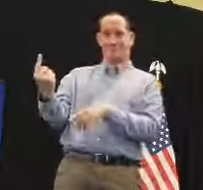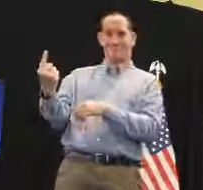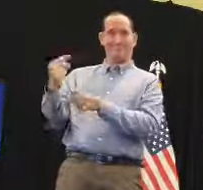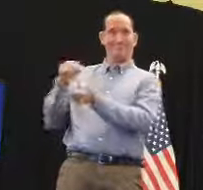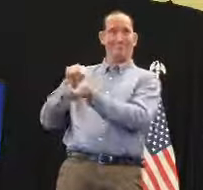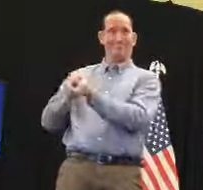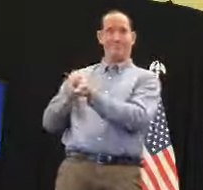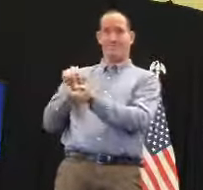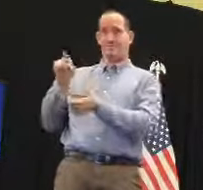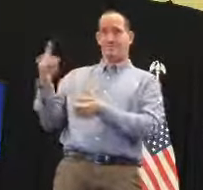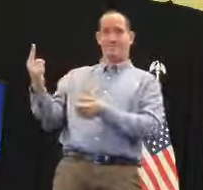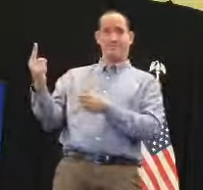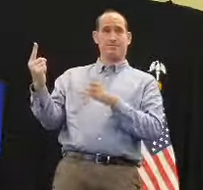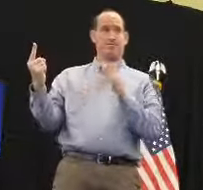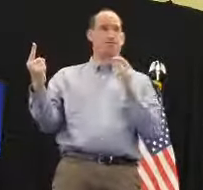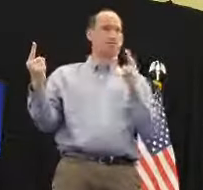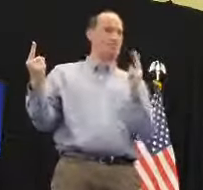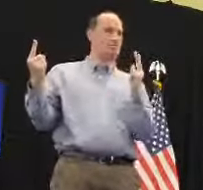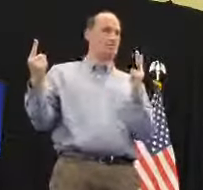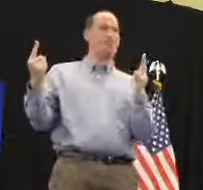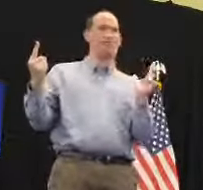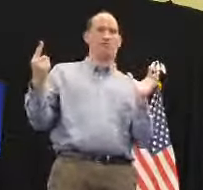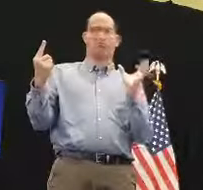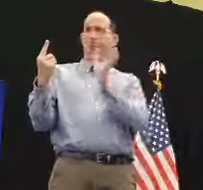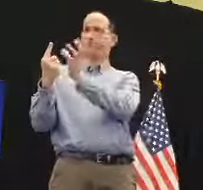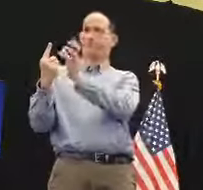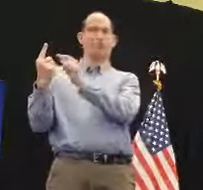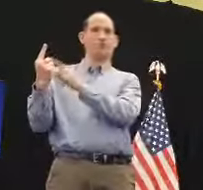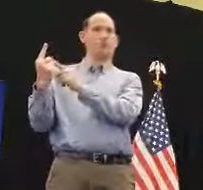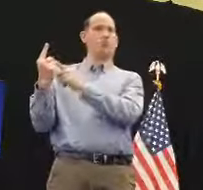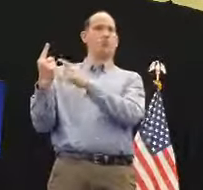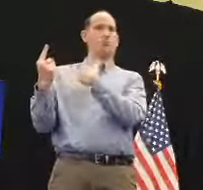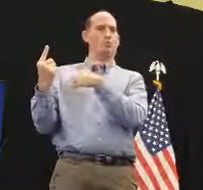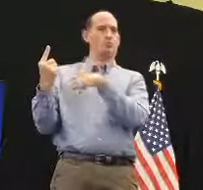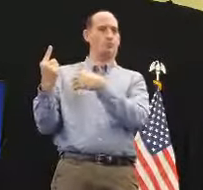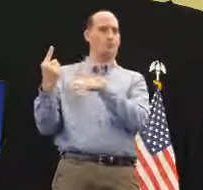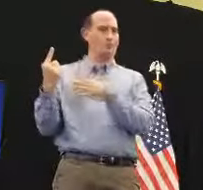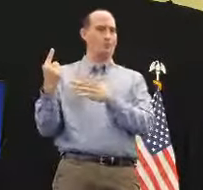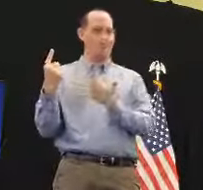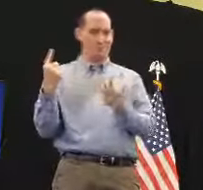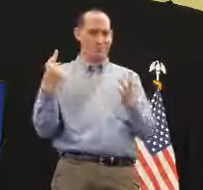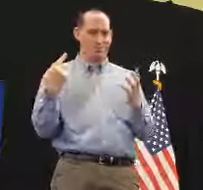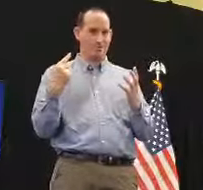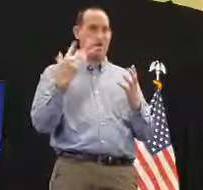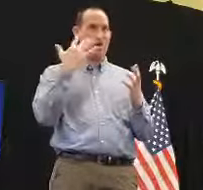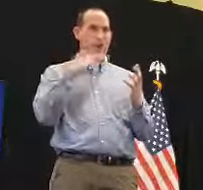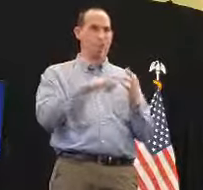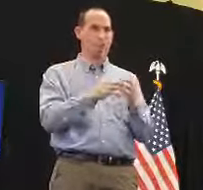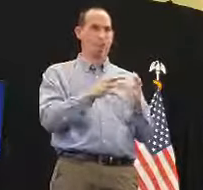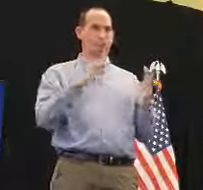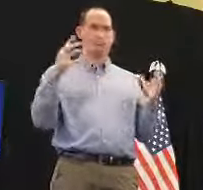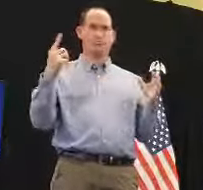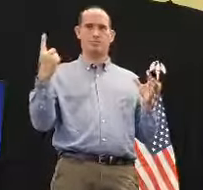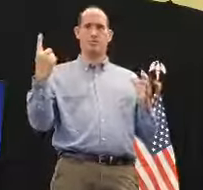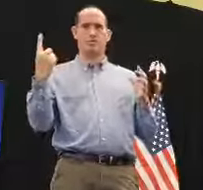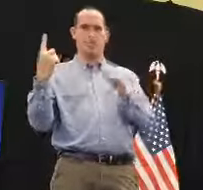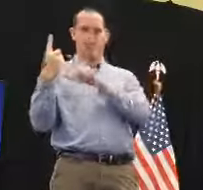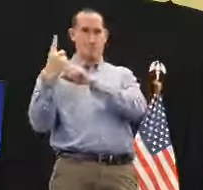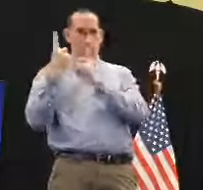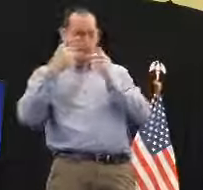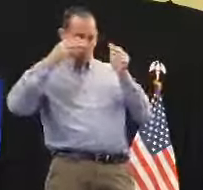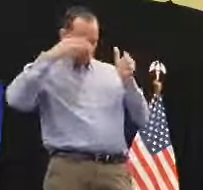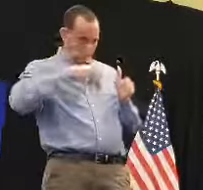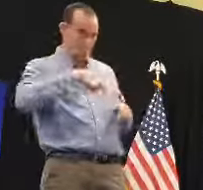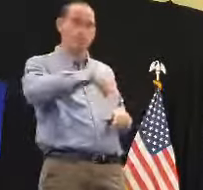llegando a los hospitales, eso tiene que acabar. No cabe en la mente de nadie, pero sucede que una